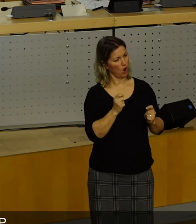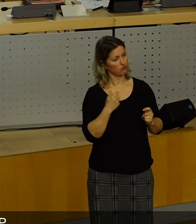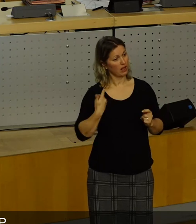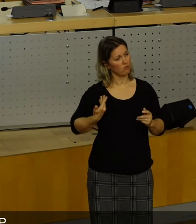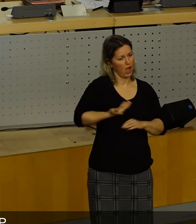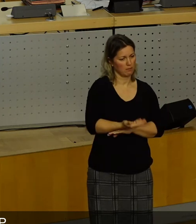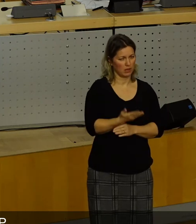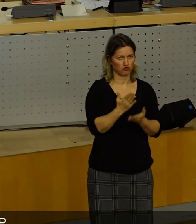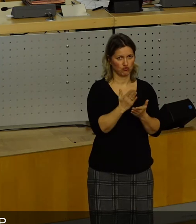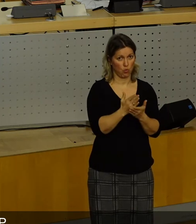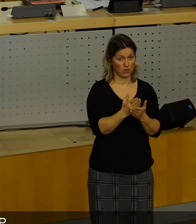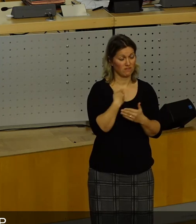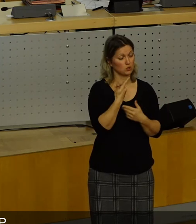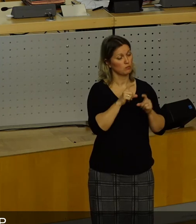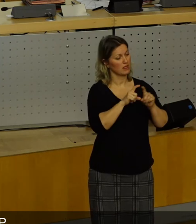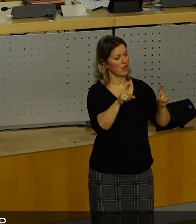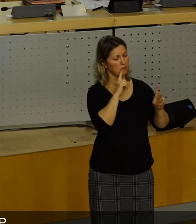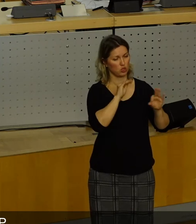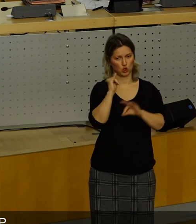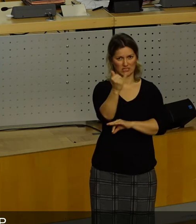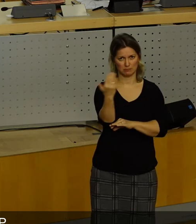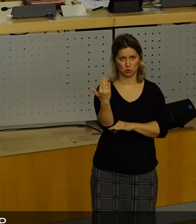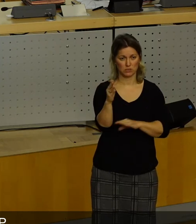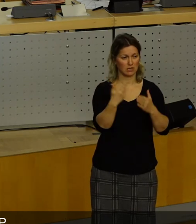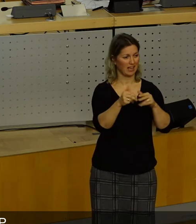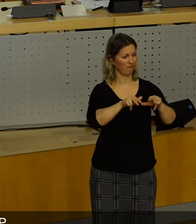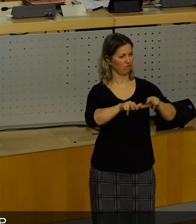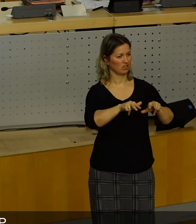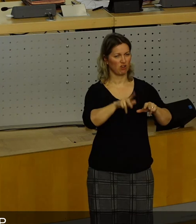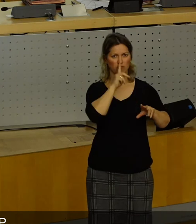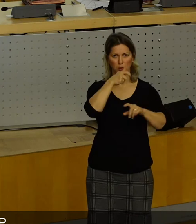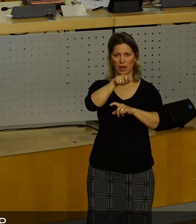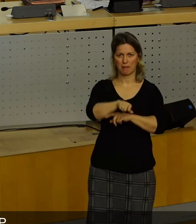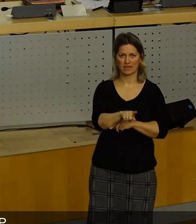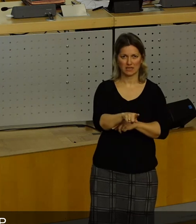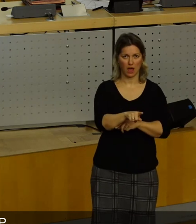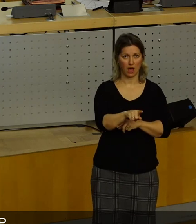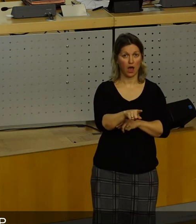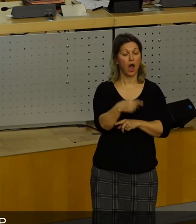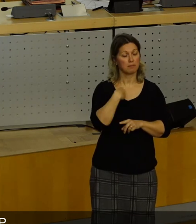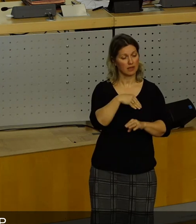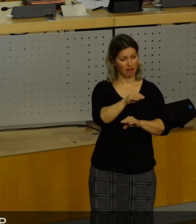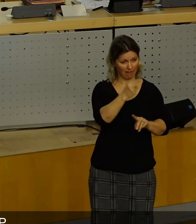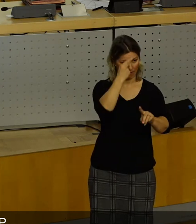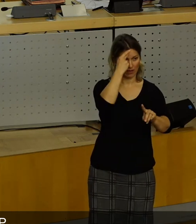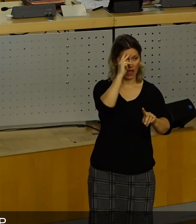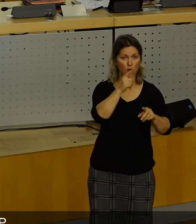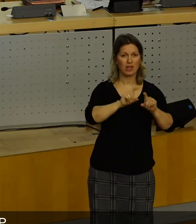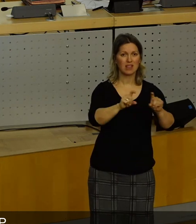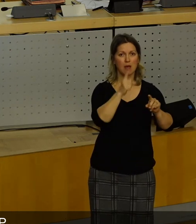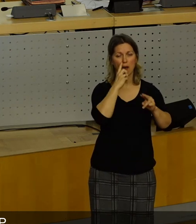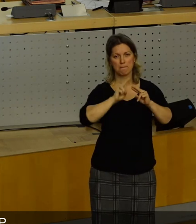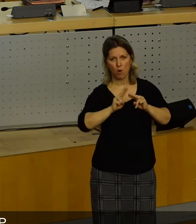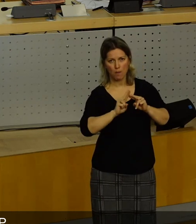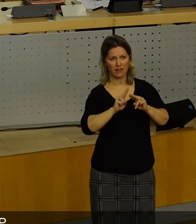erinnere an unseren Vorschlag zum Thema Tourismus und auch zum Thema Wirtschaftsbürgermeisterrei. Ich erinnere an meinen Vorschlag zum Thema Mobilität und